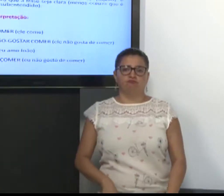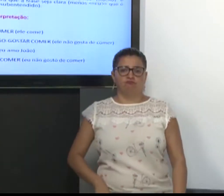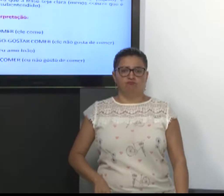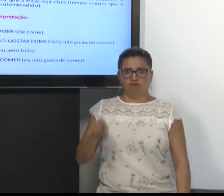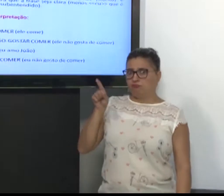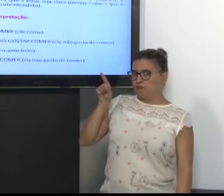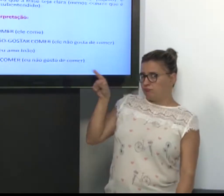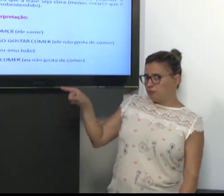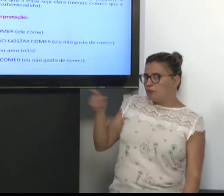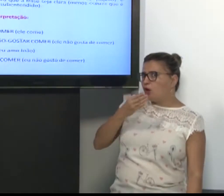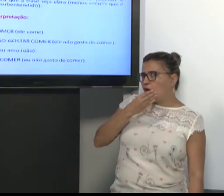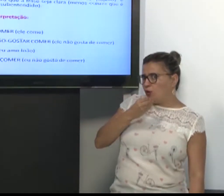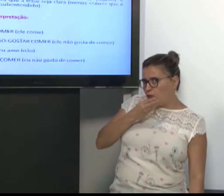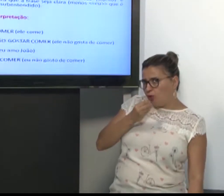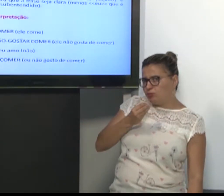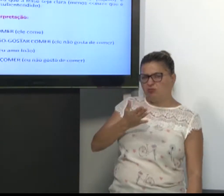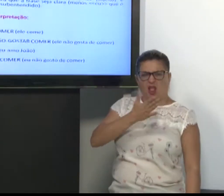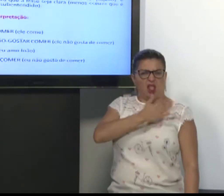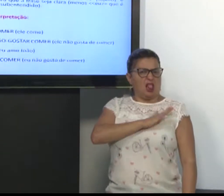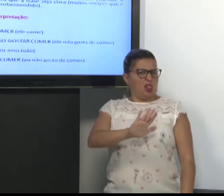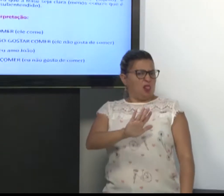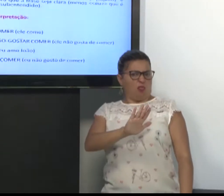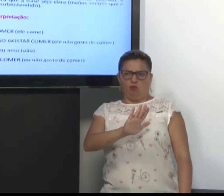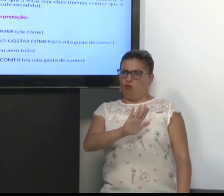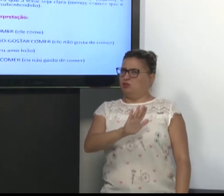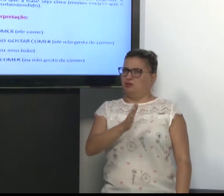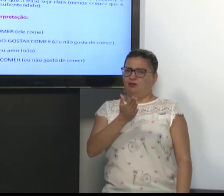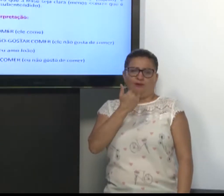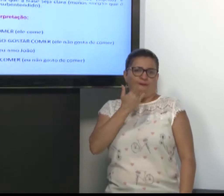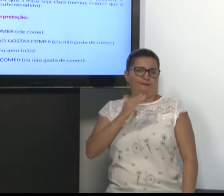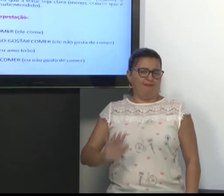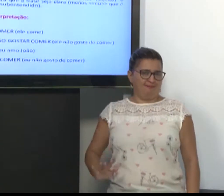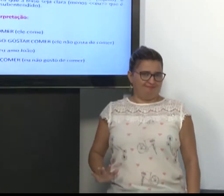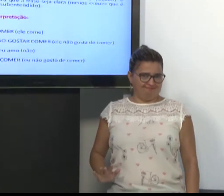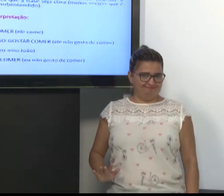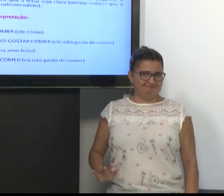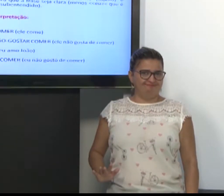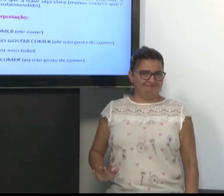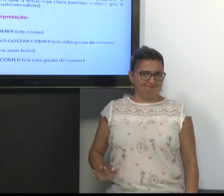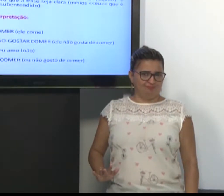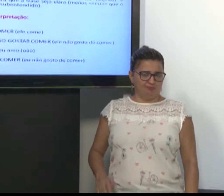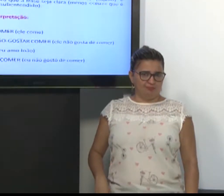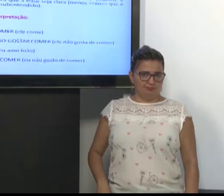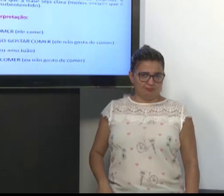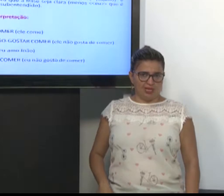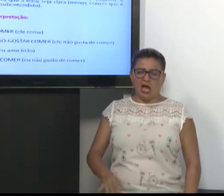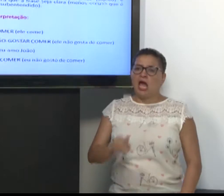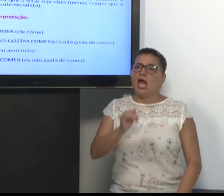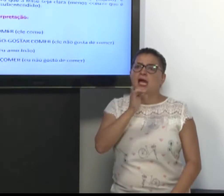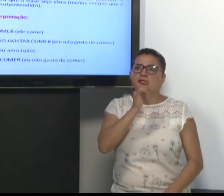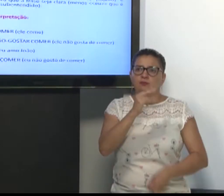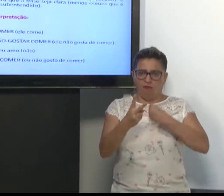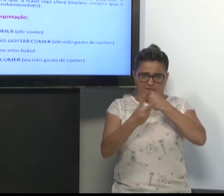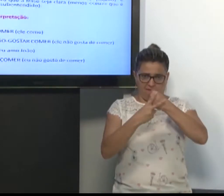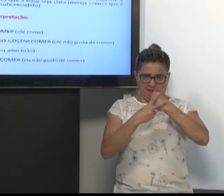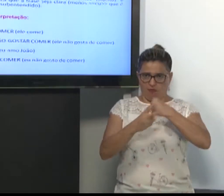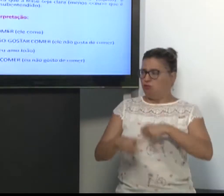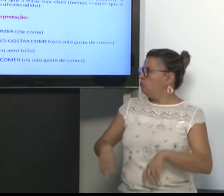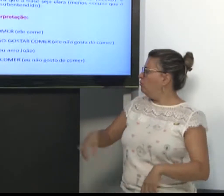Ele, homem, não gosta de comer. Então, ele não gosta de comer. Por exemplo, o